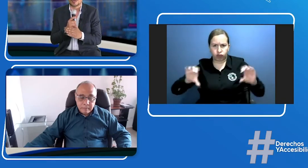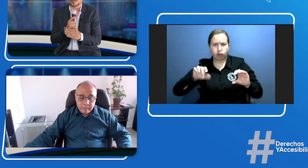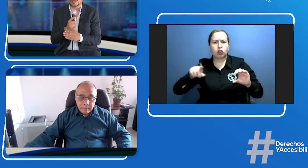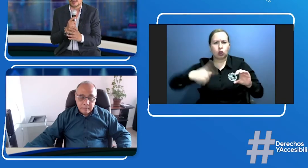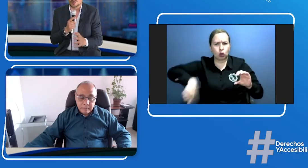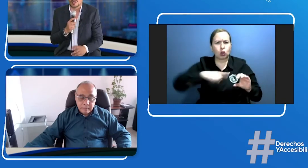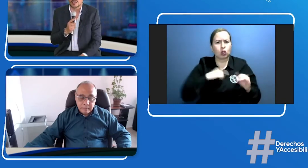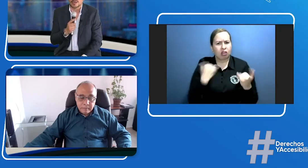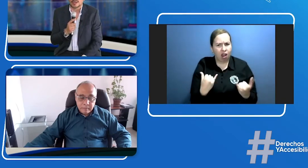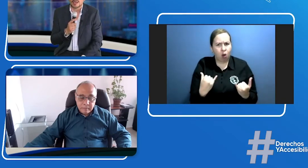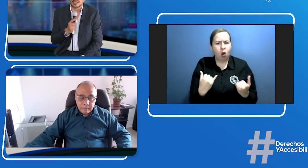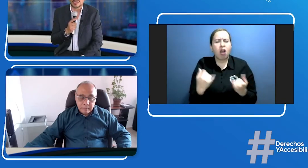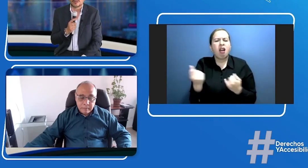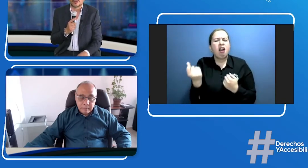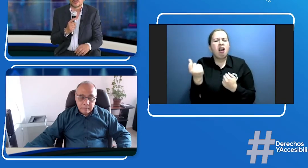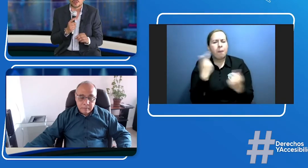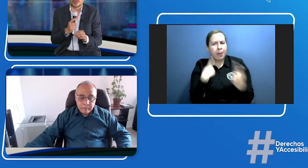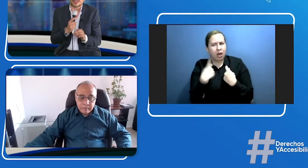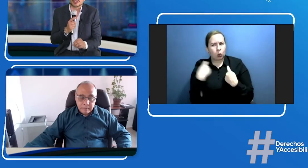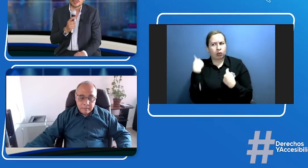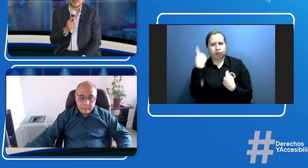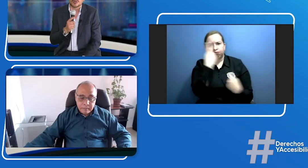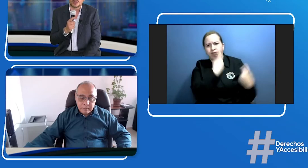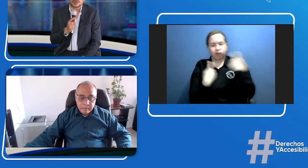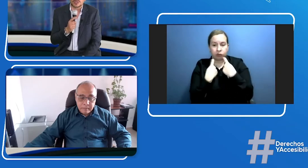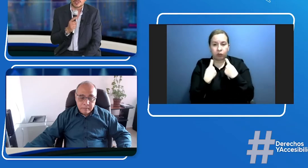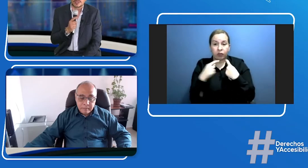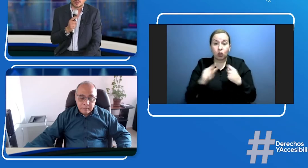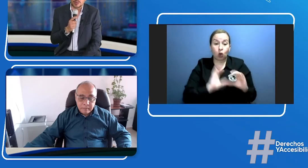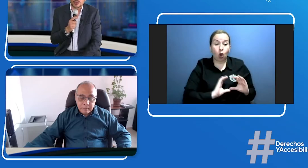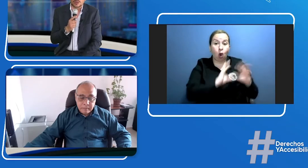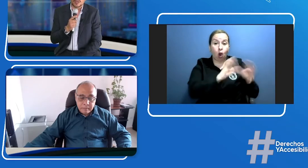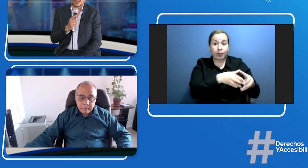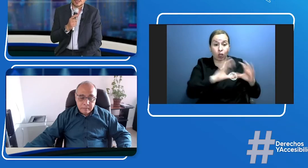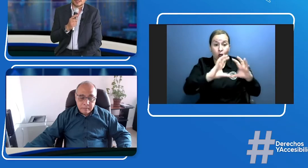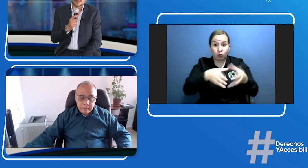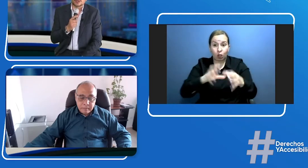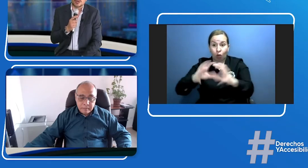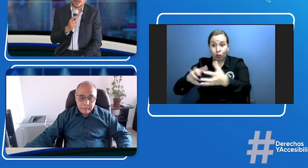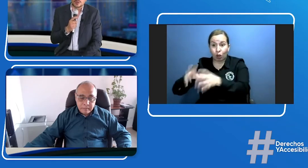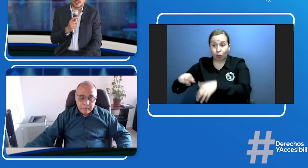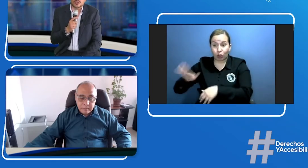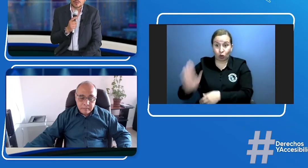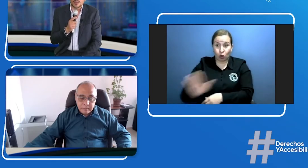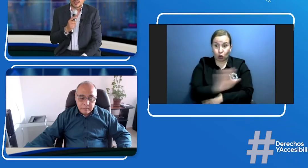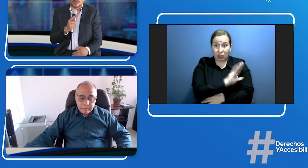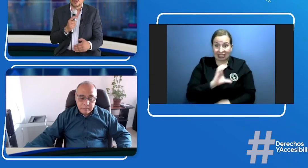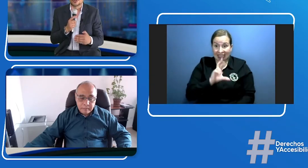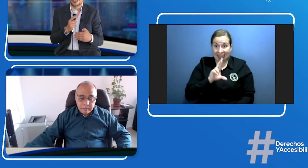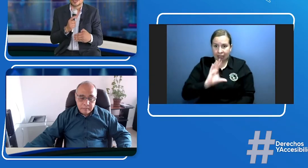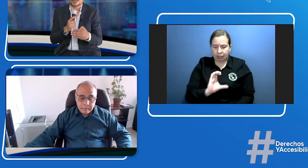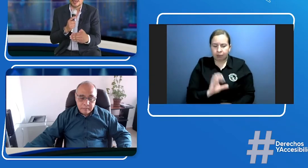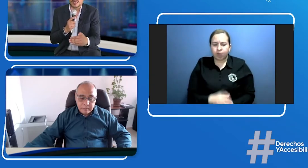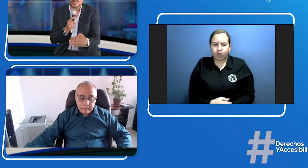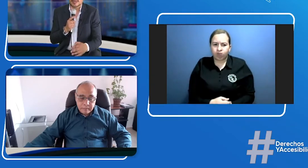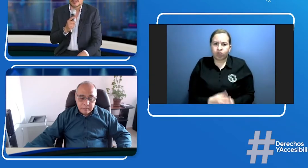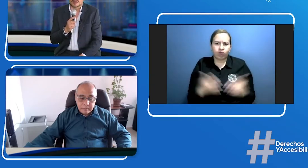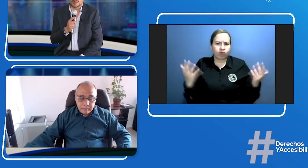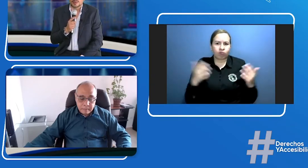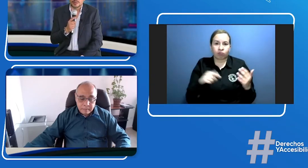debo aclarar acá que las funciones que tenemos nosotros en este momento dentro de la comisión no llegan a ese tipo de